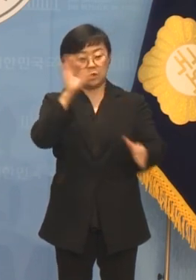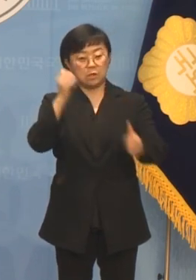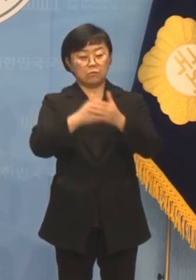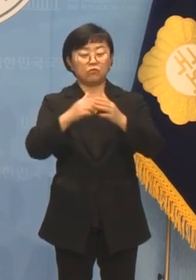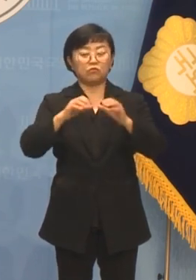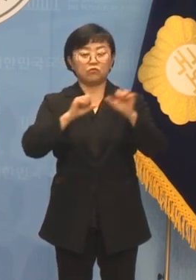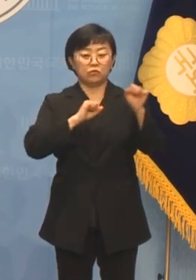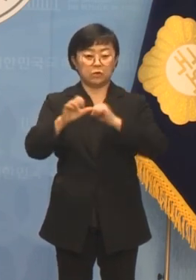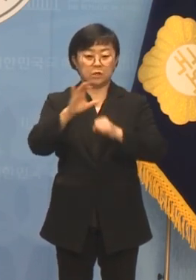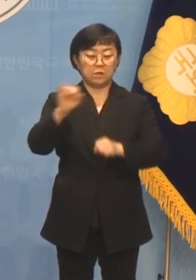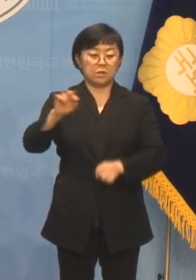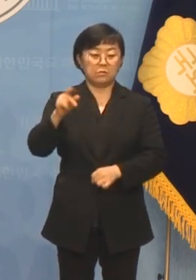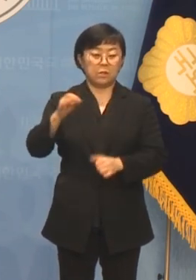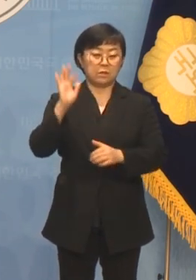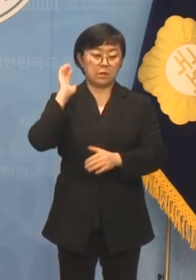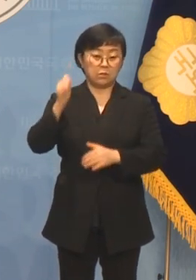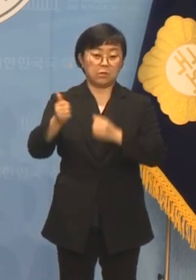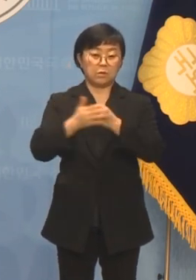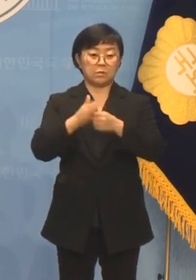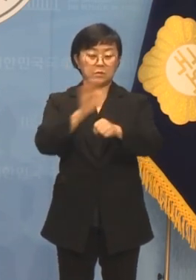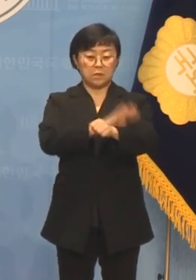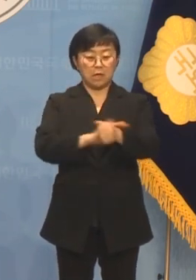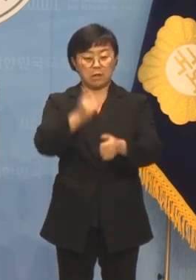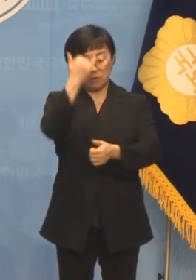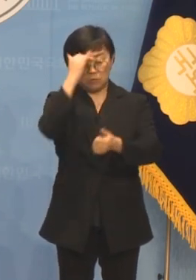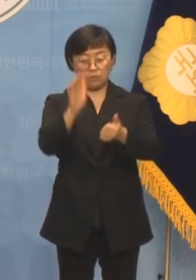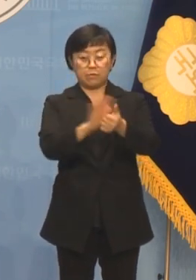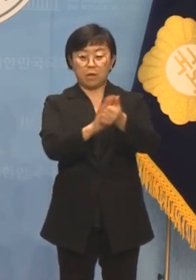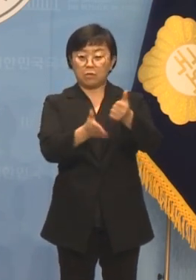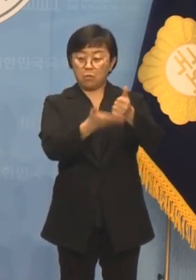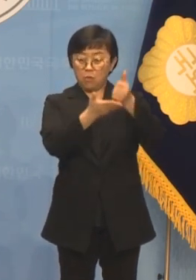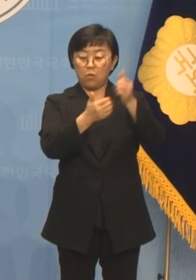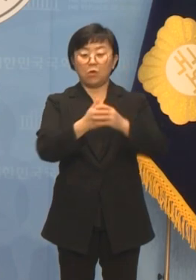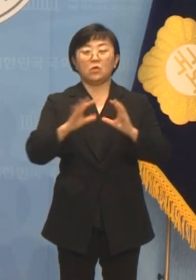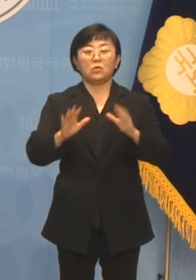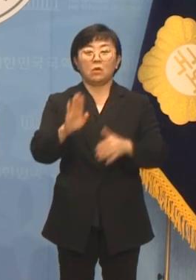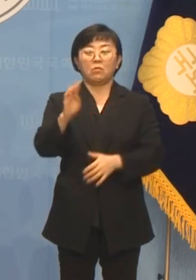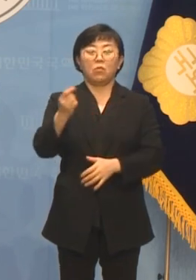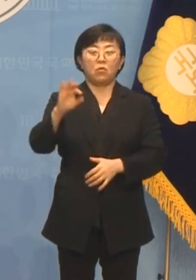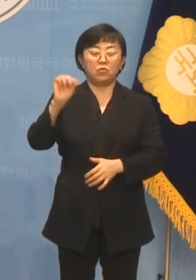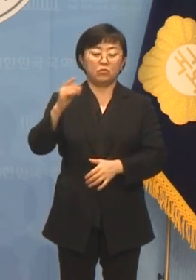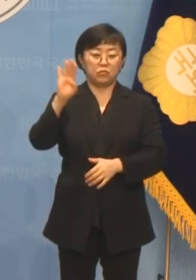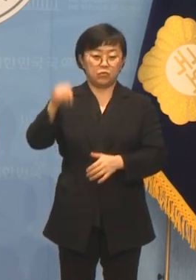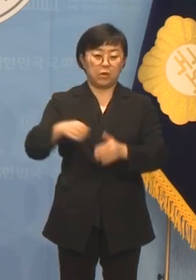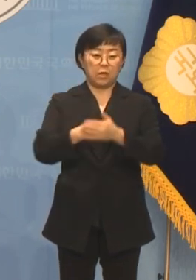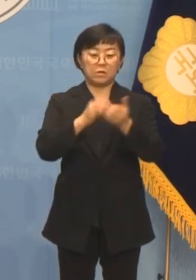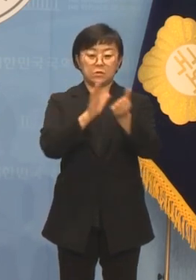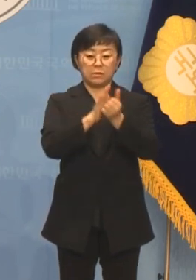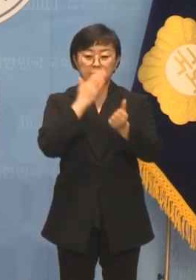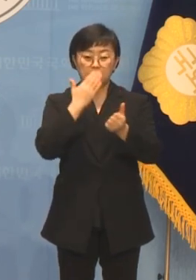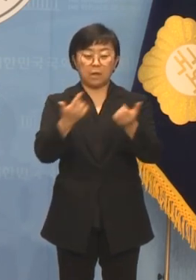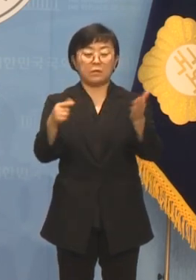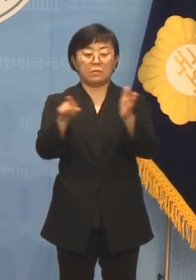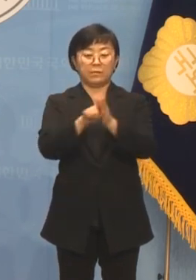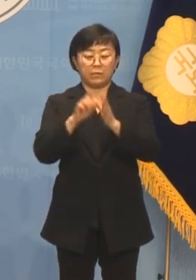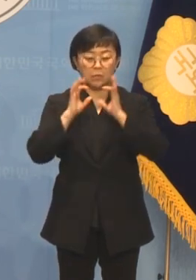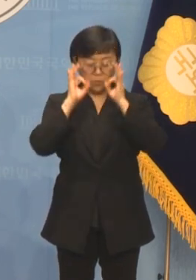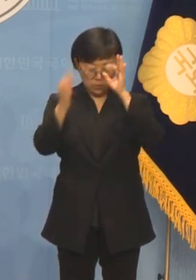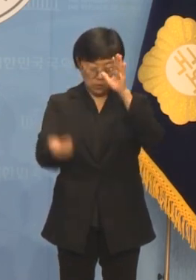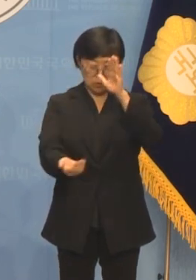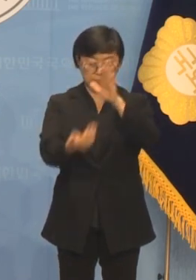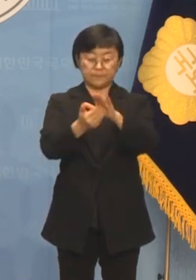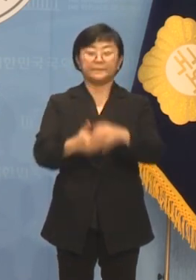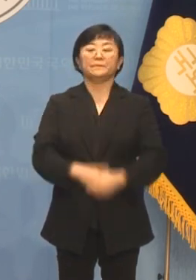대통령이 제대로 외우받고 국가본부의 지원이 이루어질 수 있도록 최선을